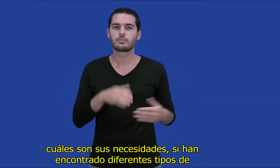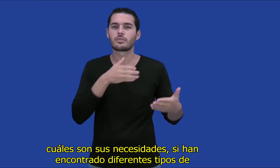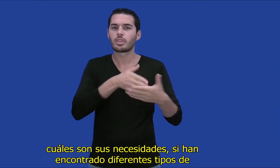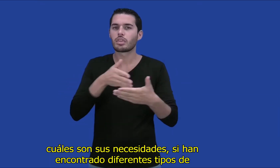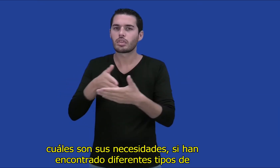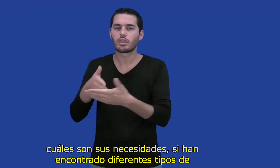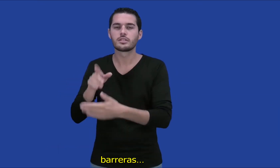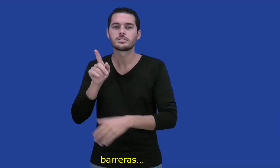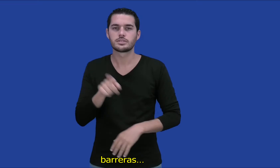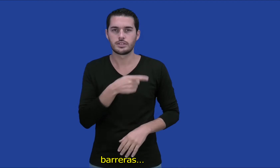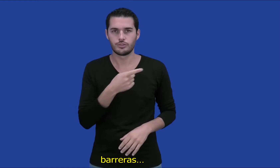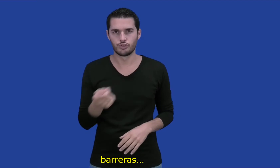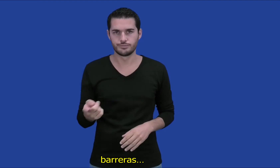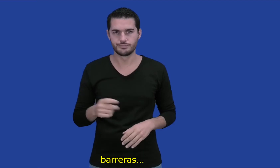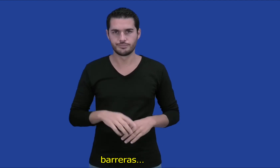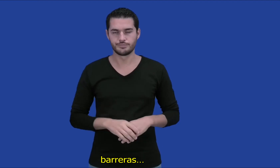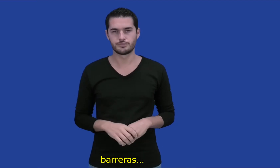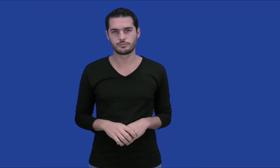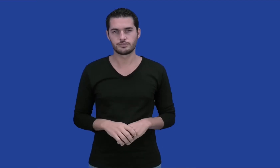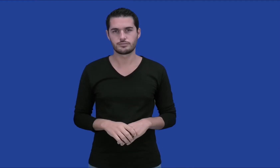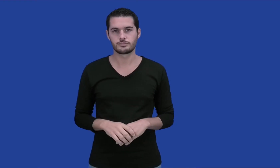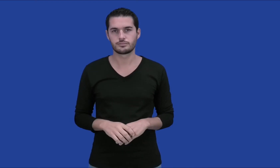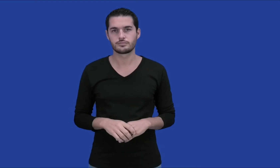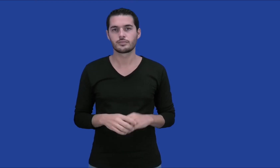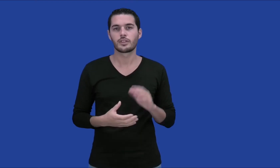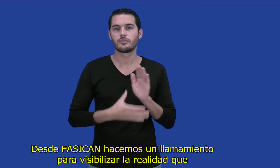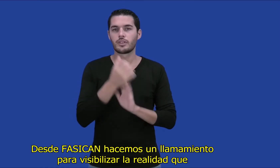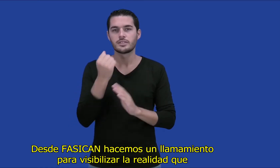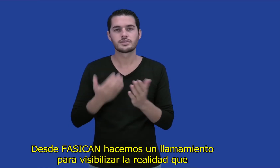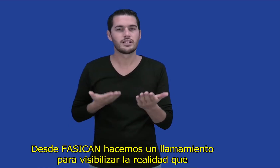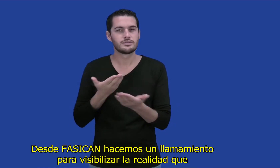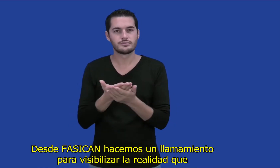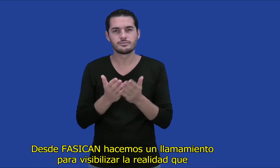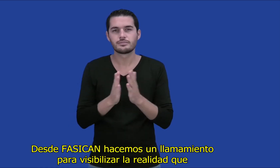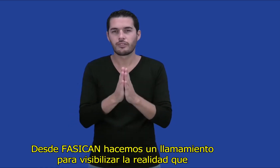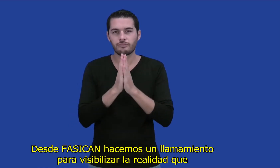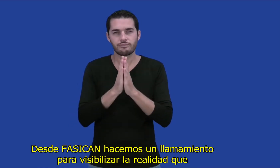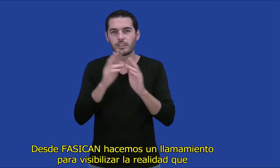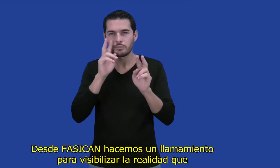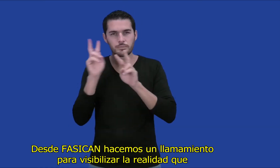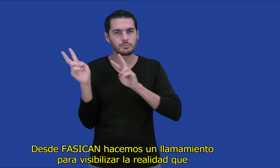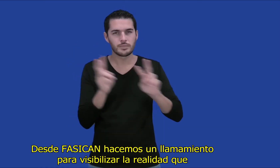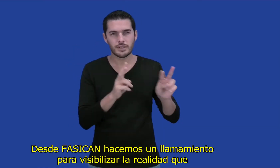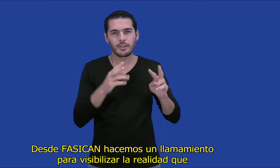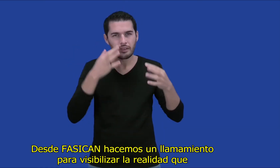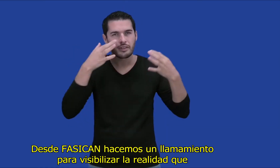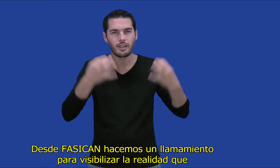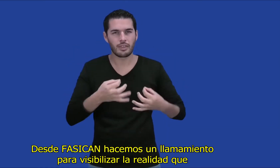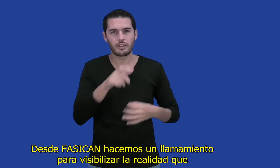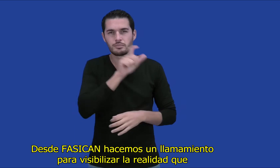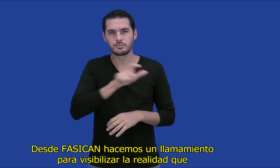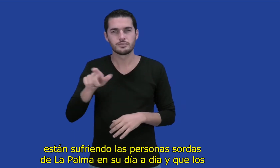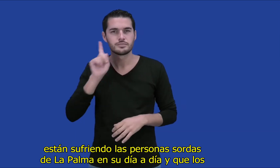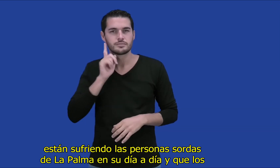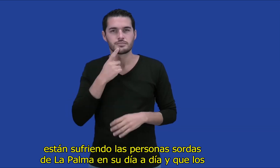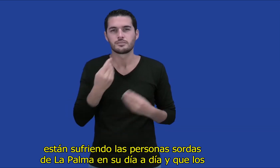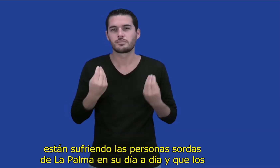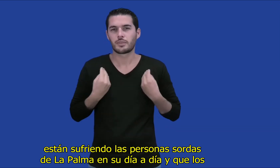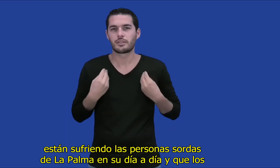si han encontrado diferentes tipos de barreras. Desde FASICAN hacemos un llamamiento para visibilizar la